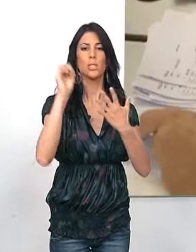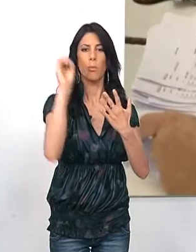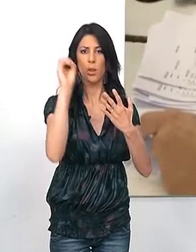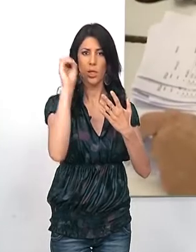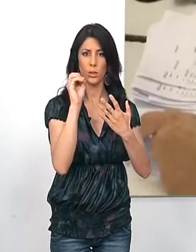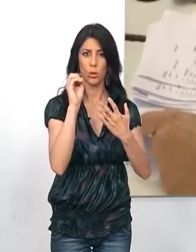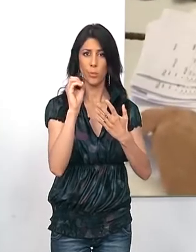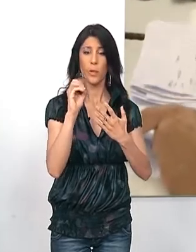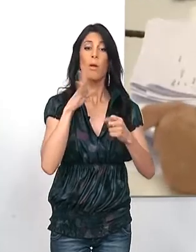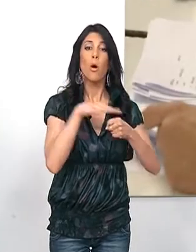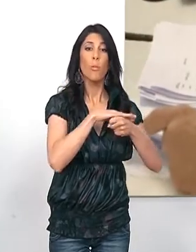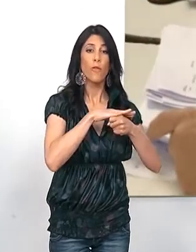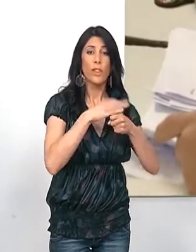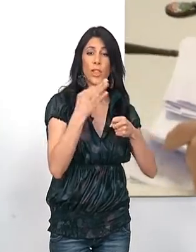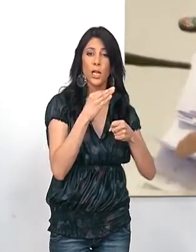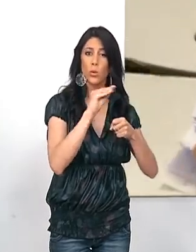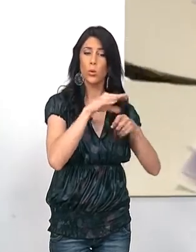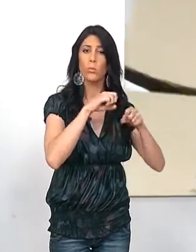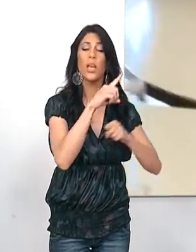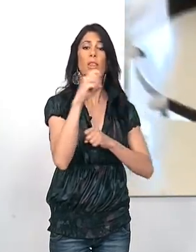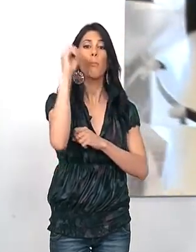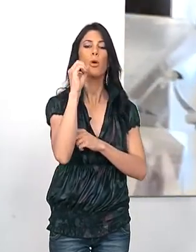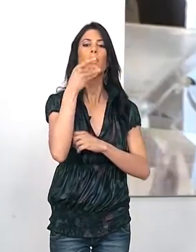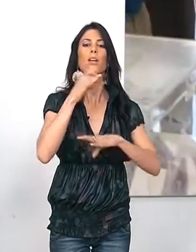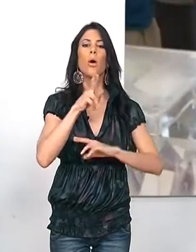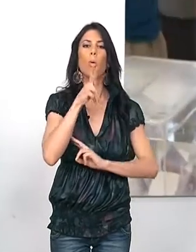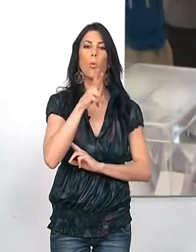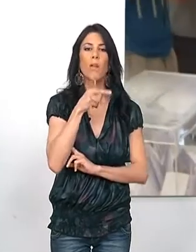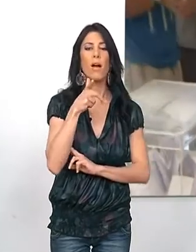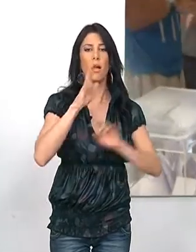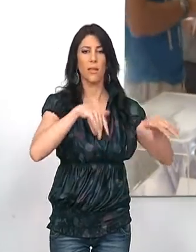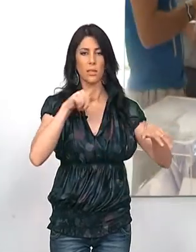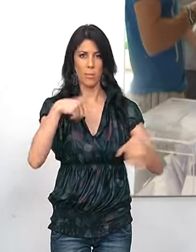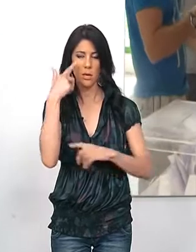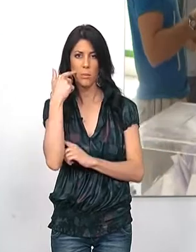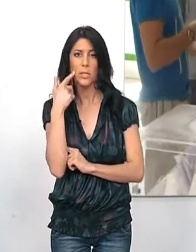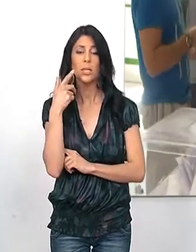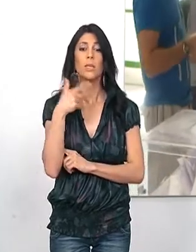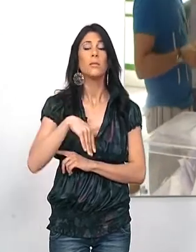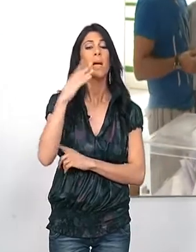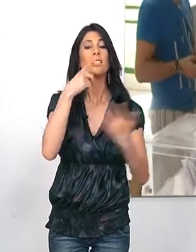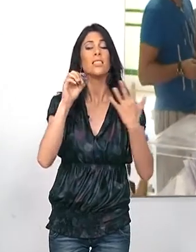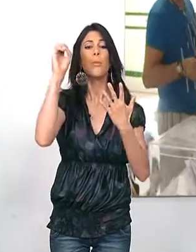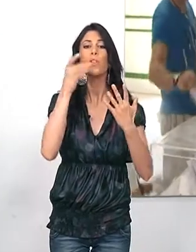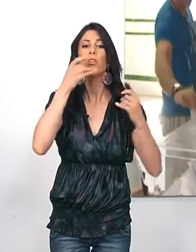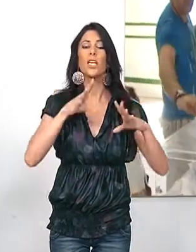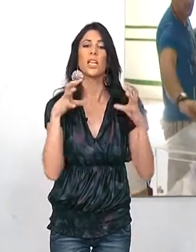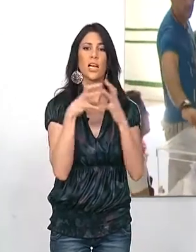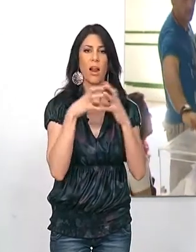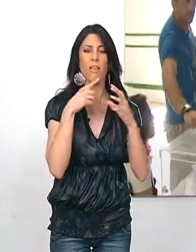más del 80%. Las provincias que tienen su escrutinio al 100% son Huelva, Cadiz y Almería y con más del 60% Granada,